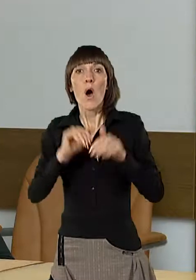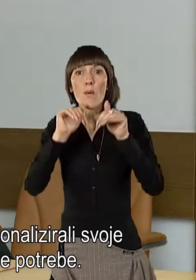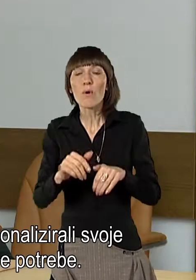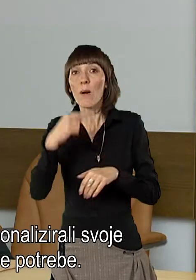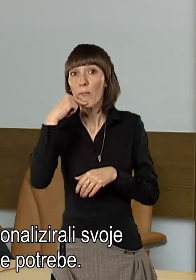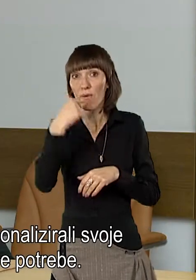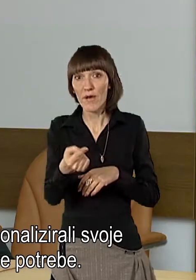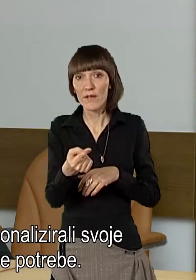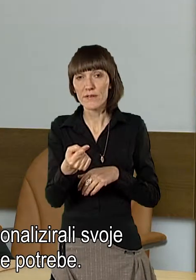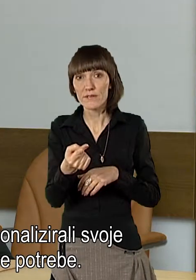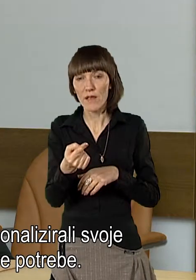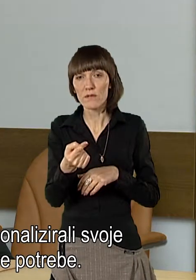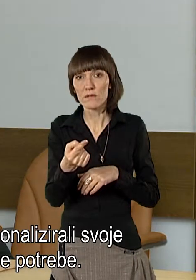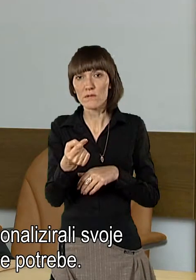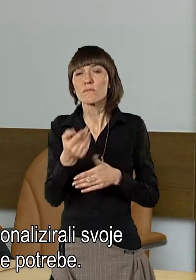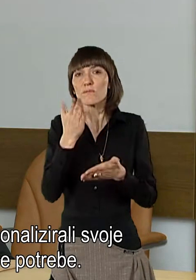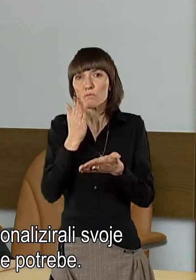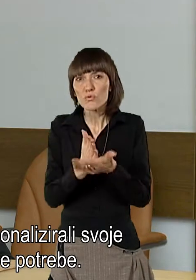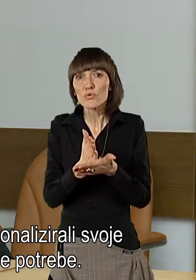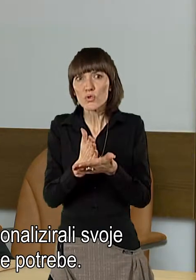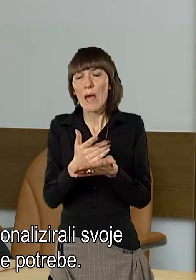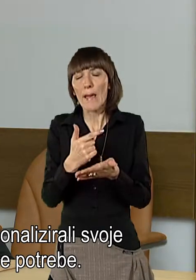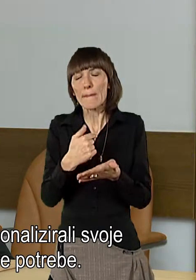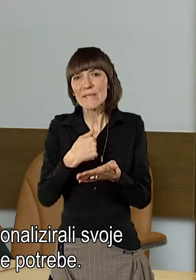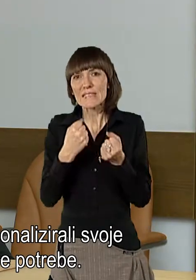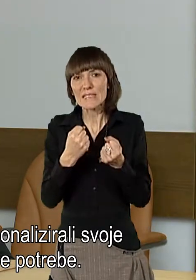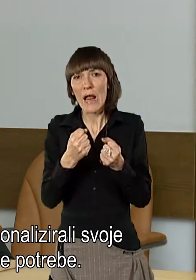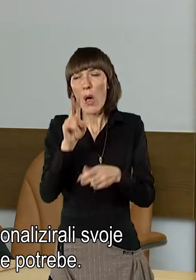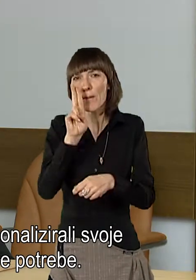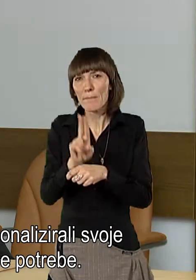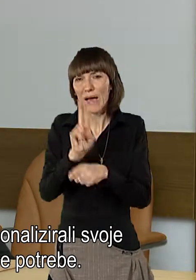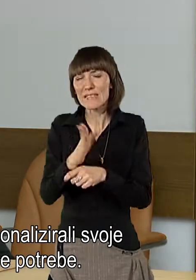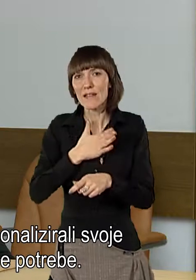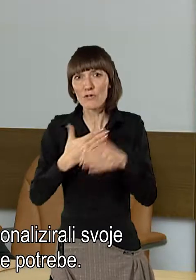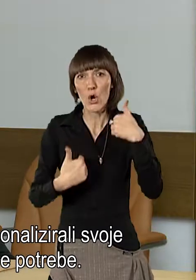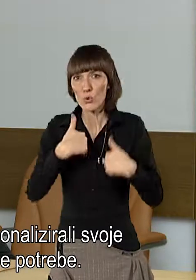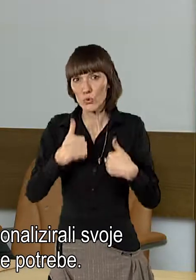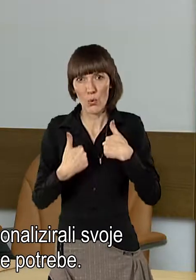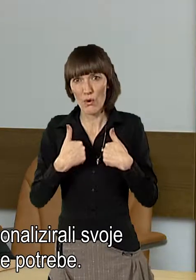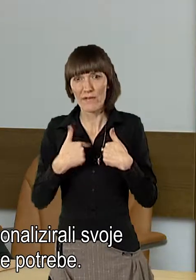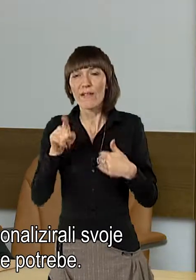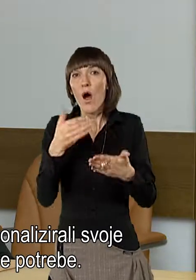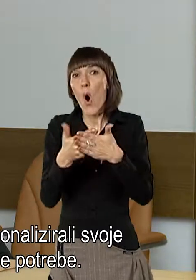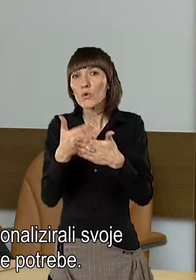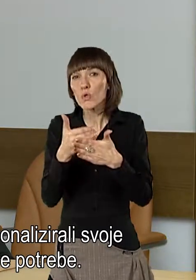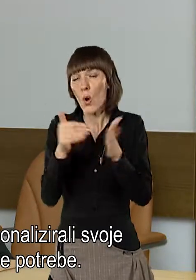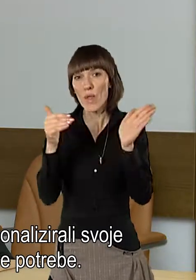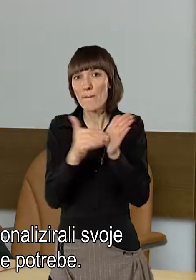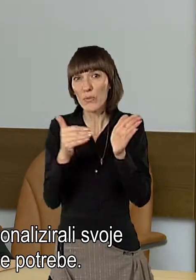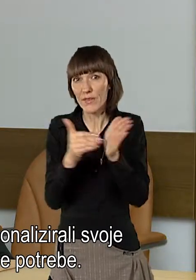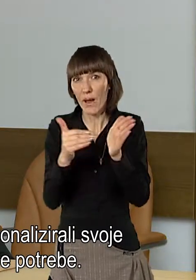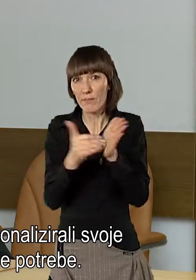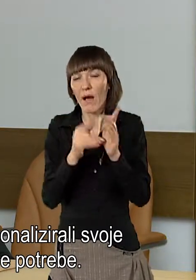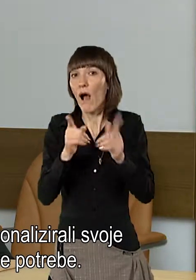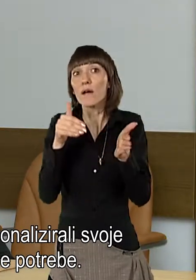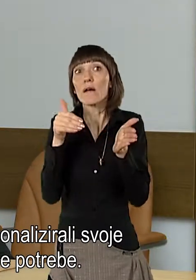Moram reči, da smo racionalizirali naše življenje, pravzaprav nekako na te osnovne